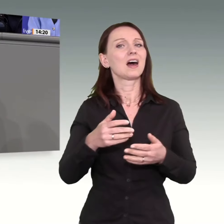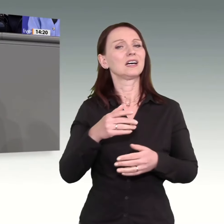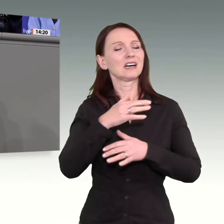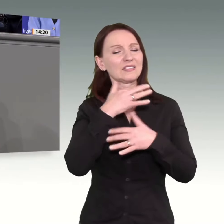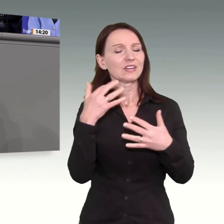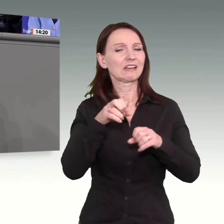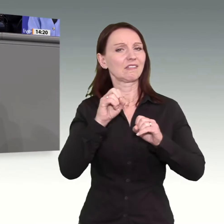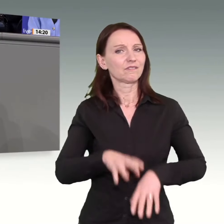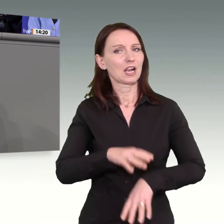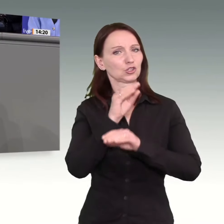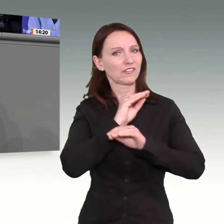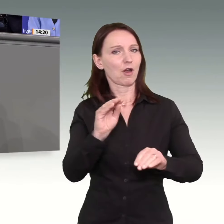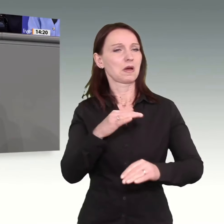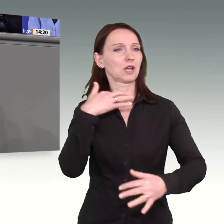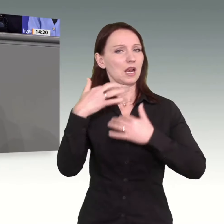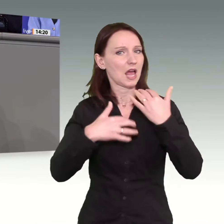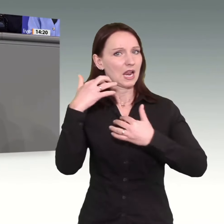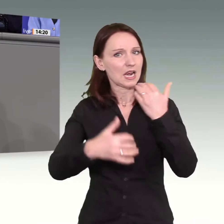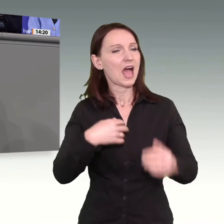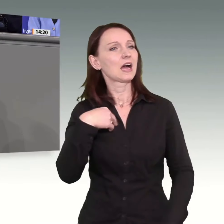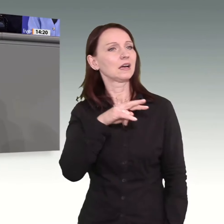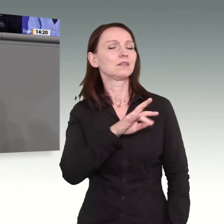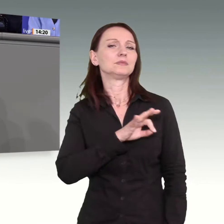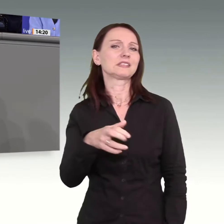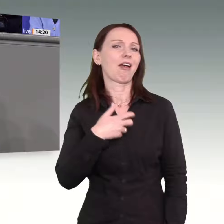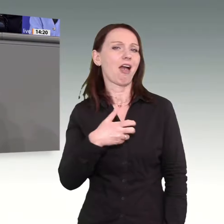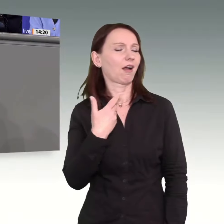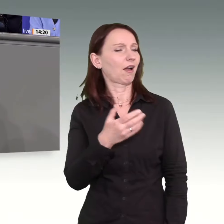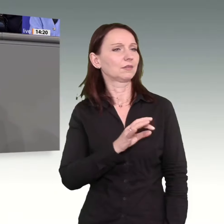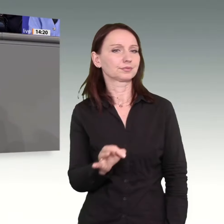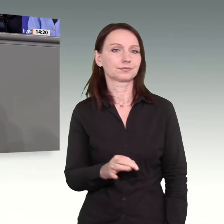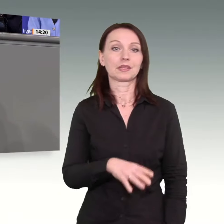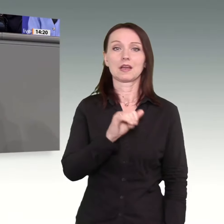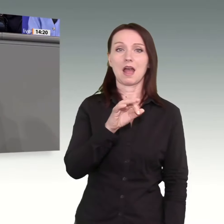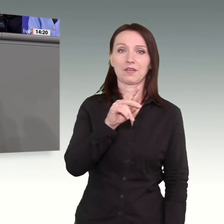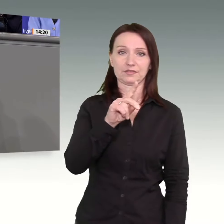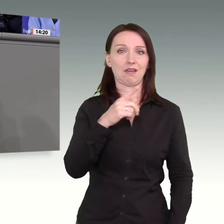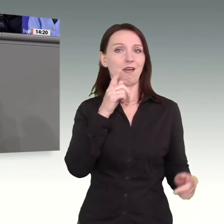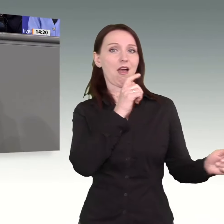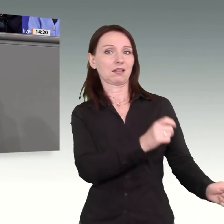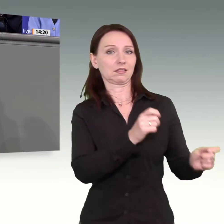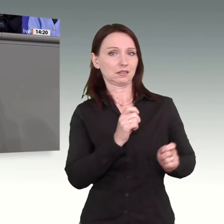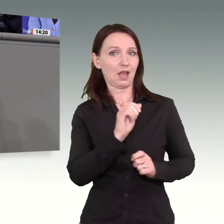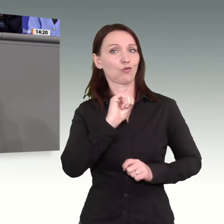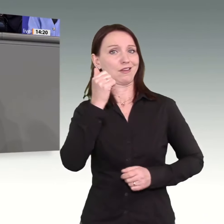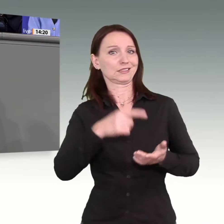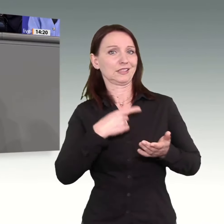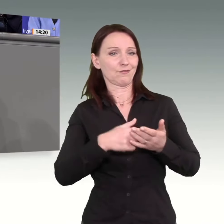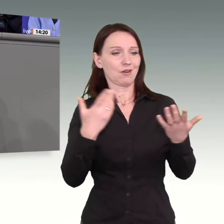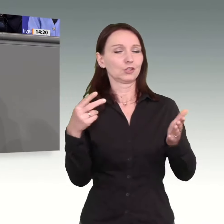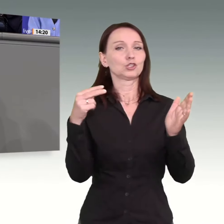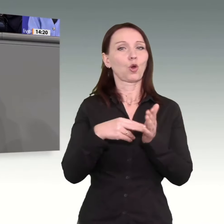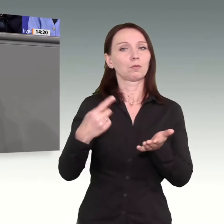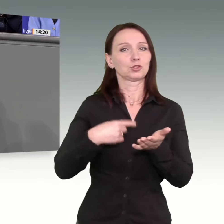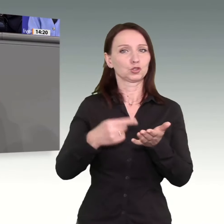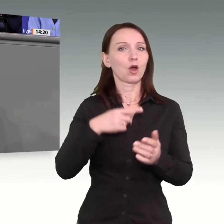übermittelt werden. Also erstens fordert die AfD in ihrem Antrag, dass wir die Stromsteuer auf das europäische Mindestmaß senken.